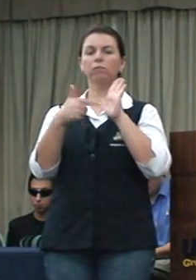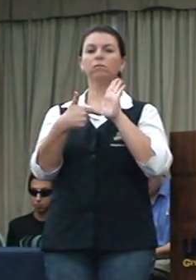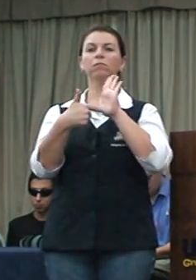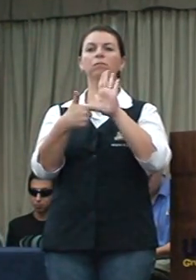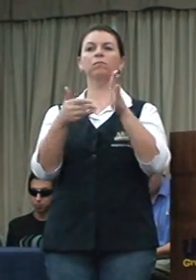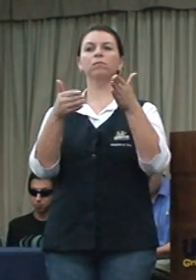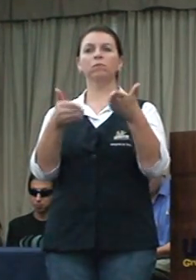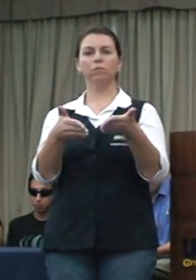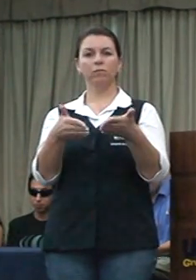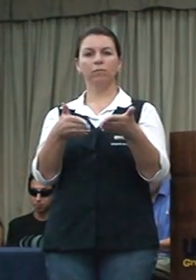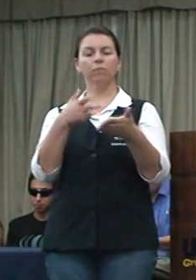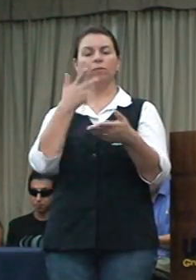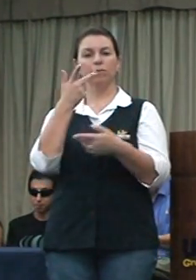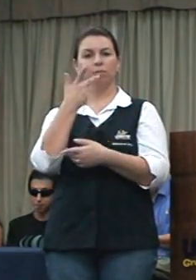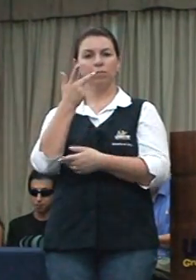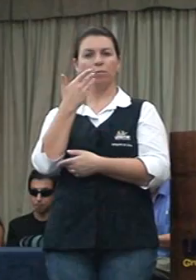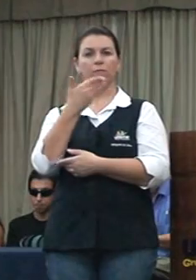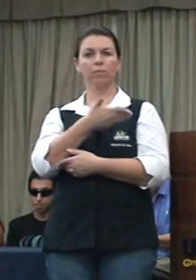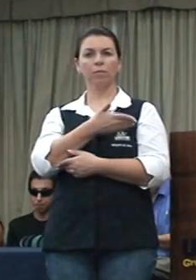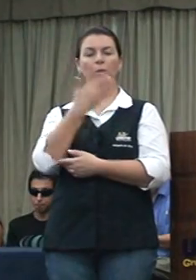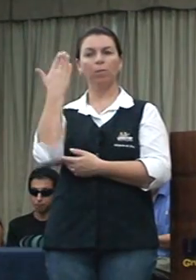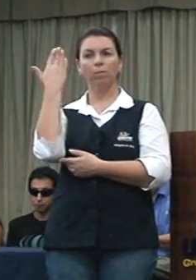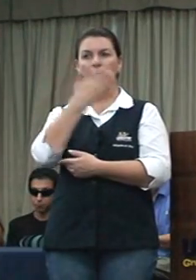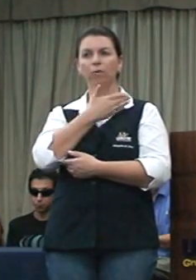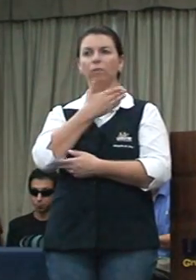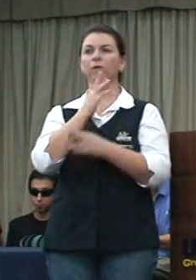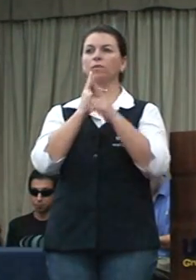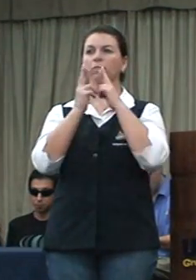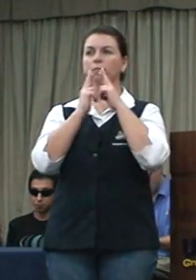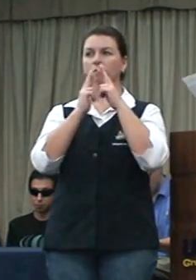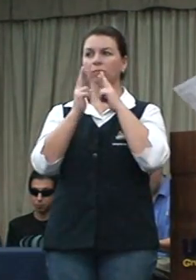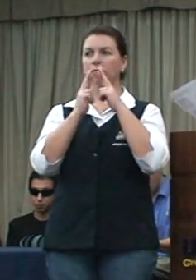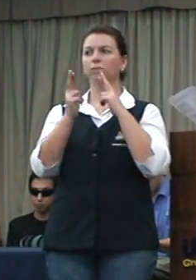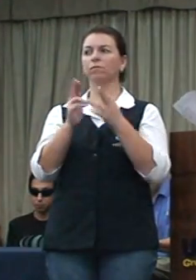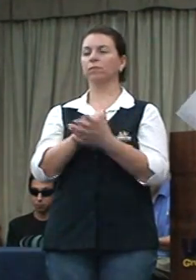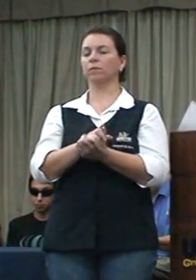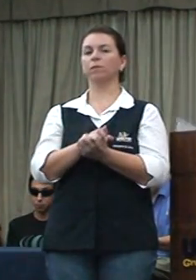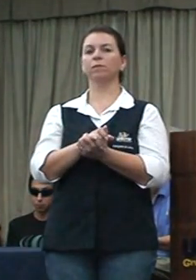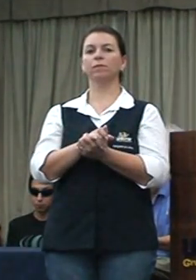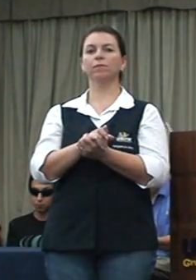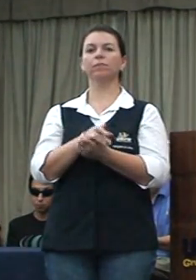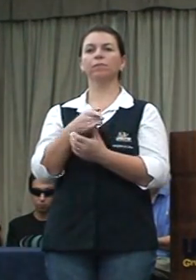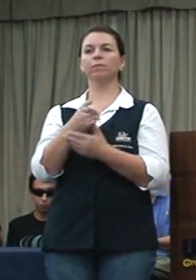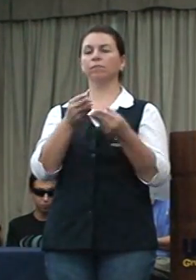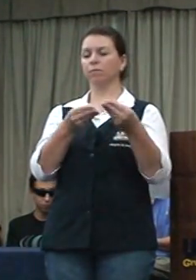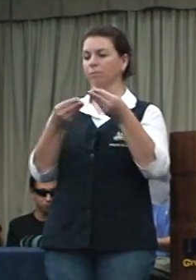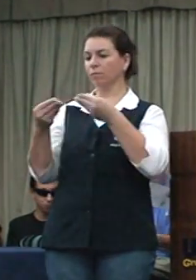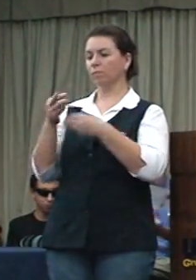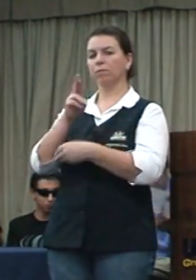fórum o que eu tinha falado, então eu estou provando aqui o que eu denunciei. Estou passando aqui o Corrido.